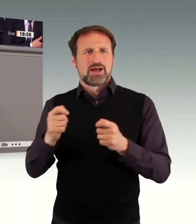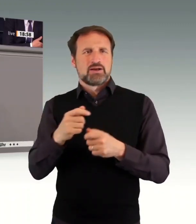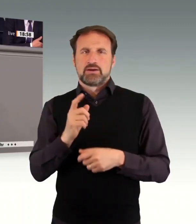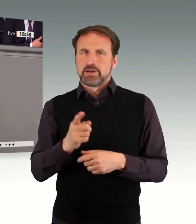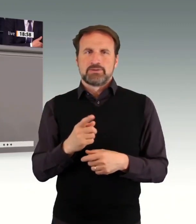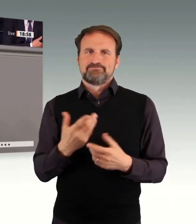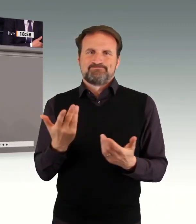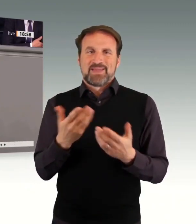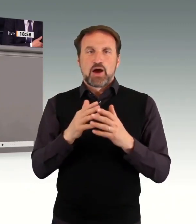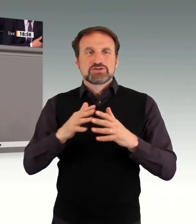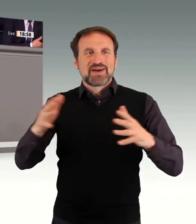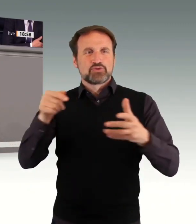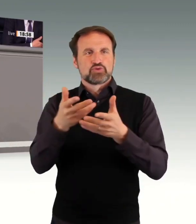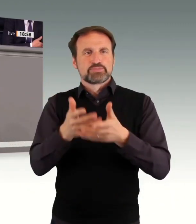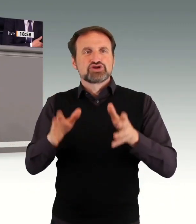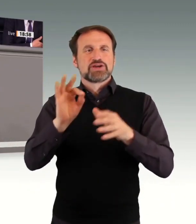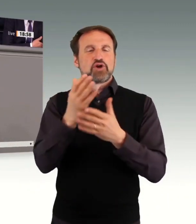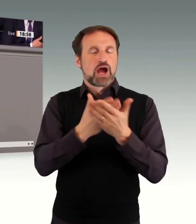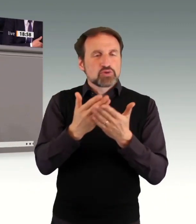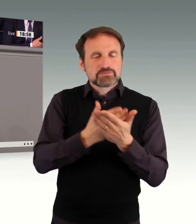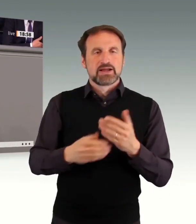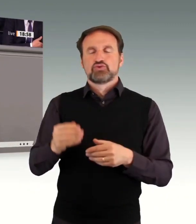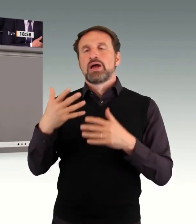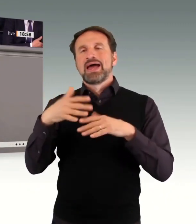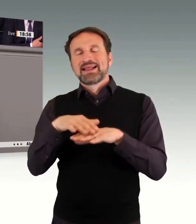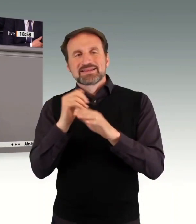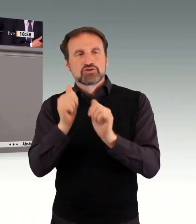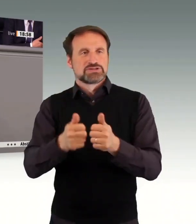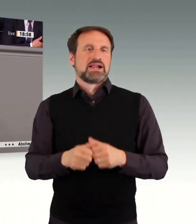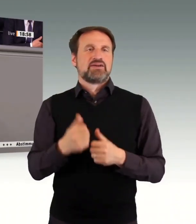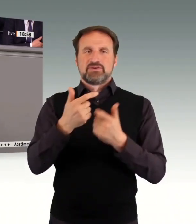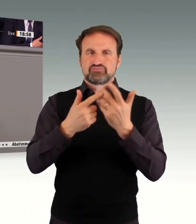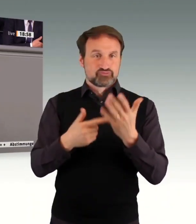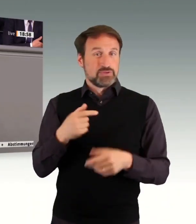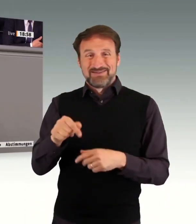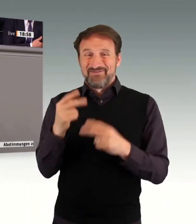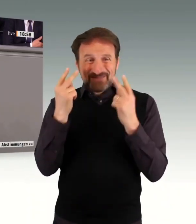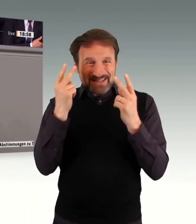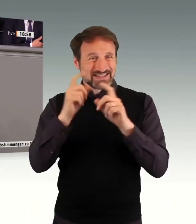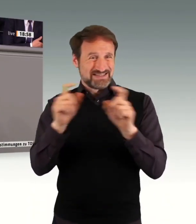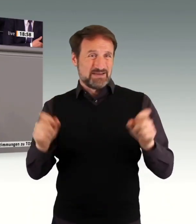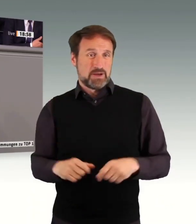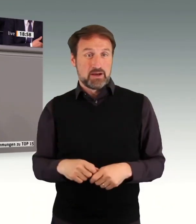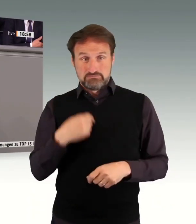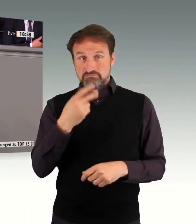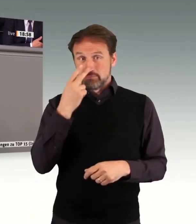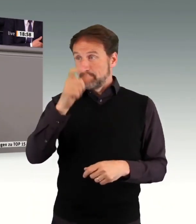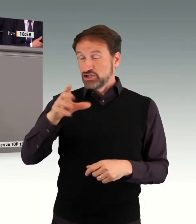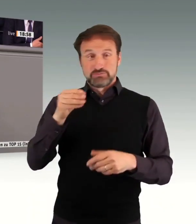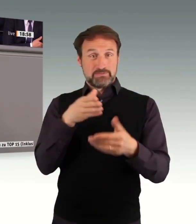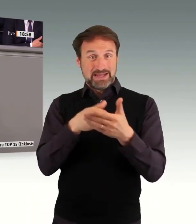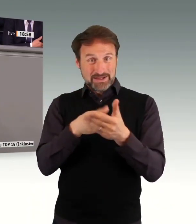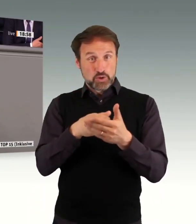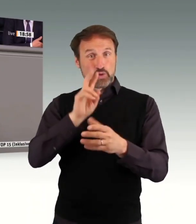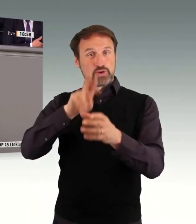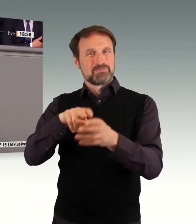Verbesserungen beim Budget für Ausbildung, bei der Eingliederungshilfe. Wir müssen entbürokratisieren, um die Antragsverfahren und die Zugänge zu